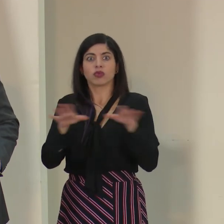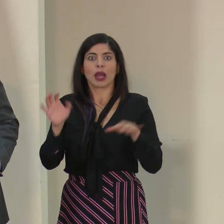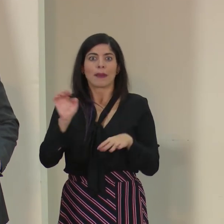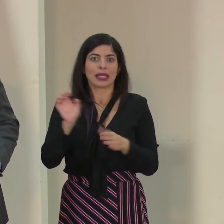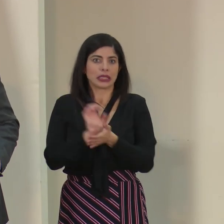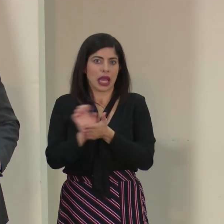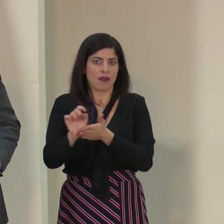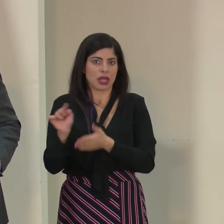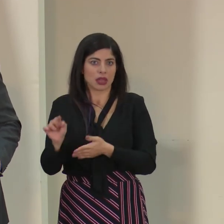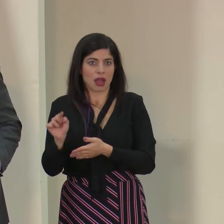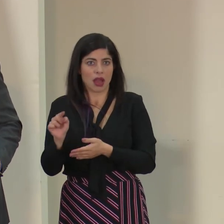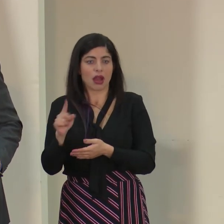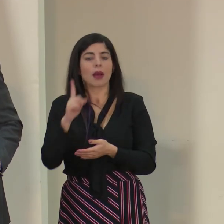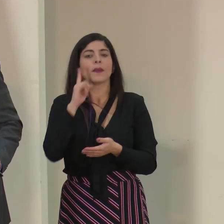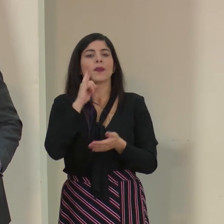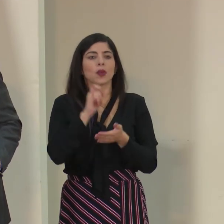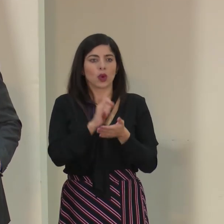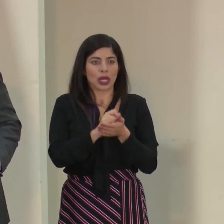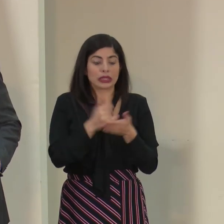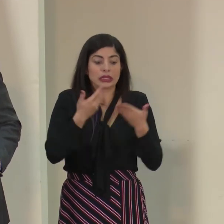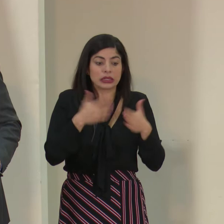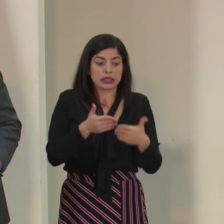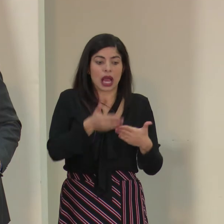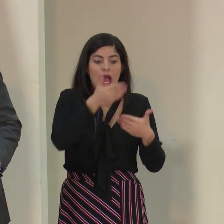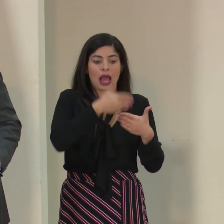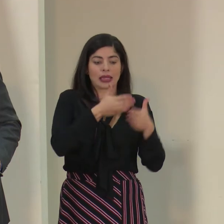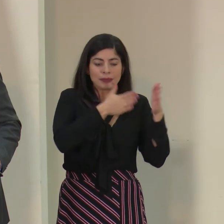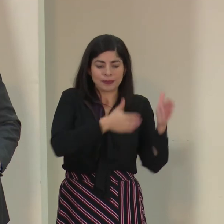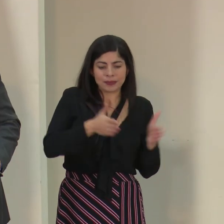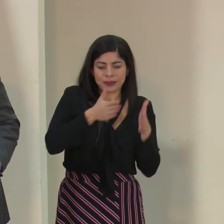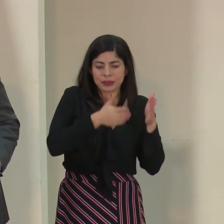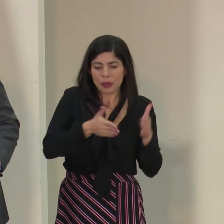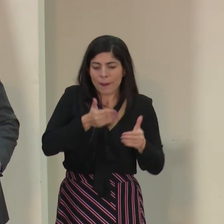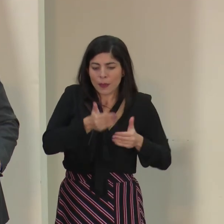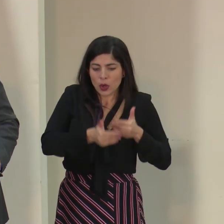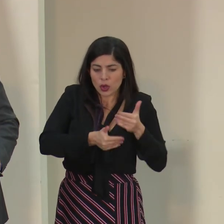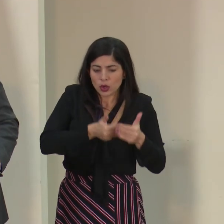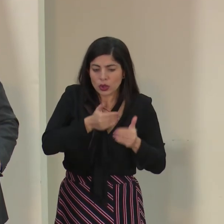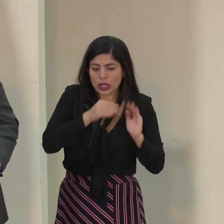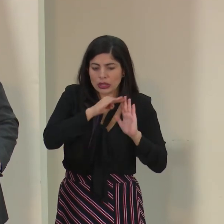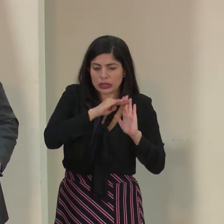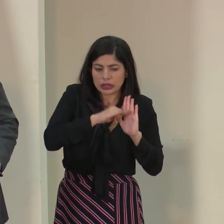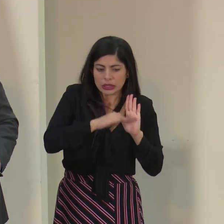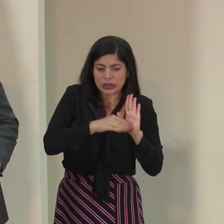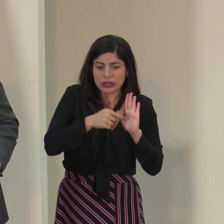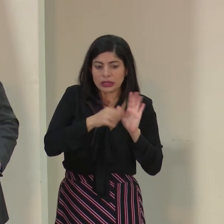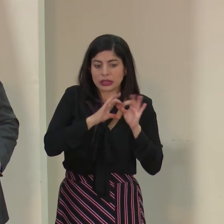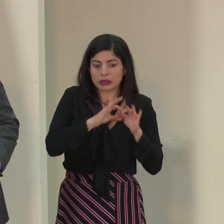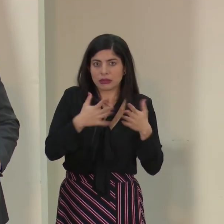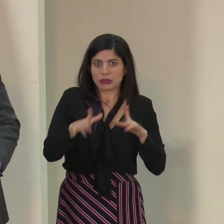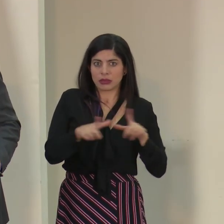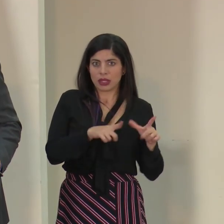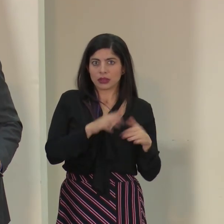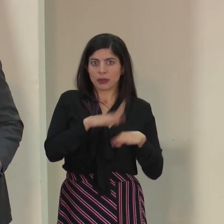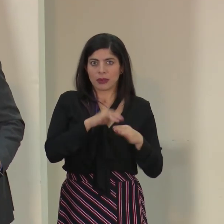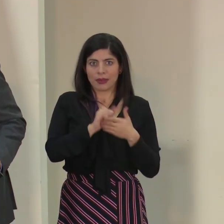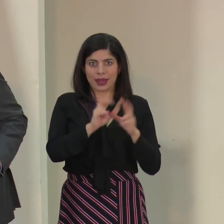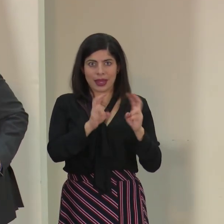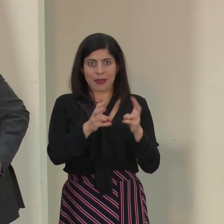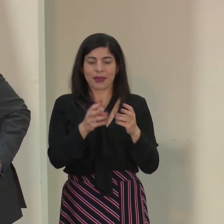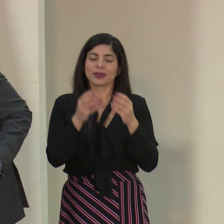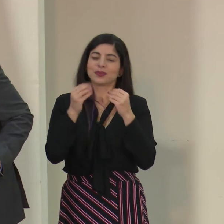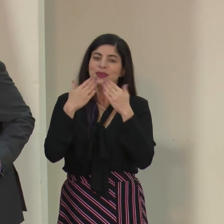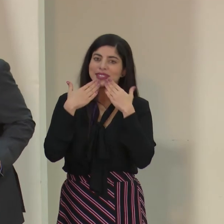emergencia y es por eso que hemos preparado todos los procedimientos, los protocolos que corresponden en estos casos. Así que